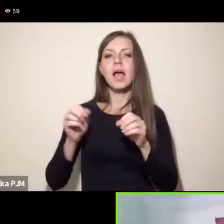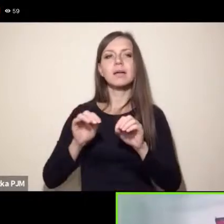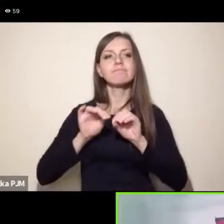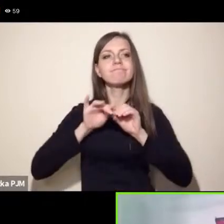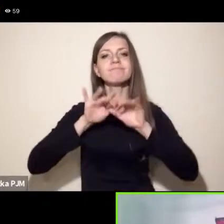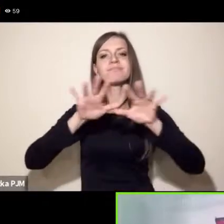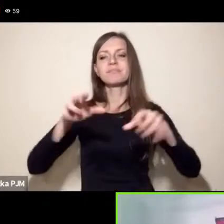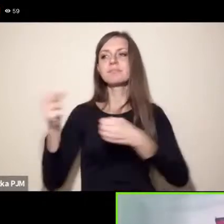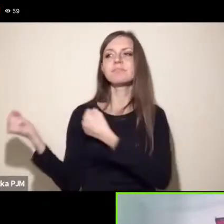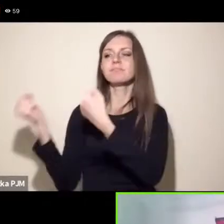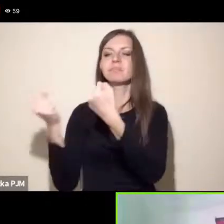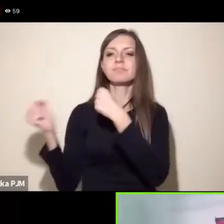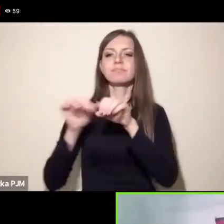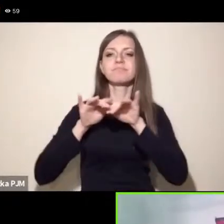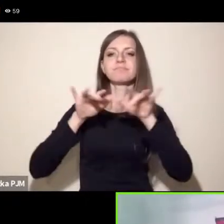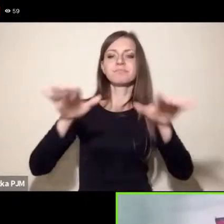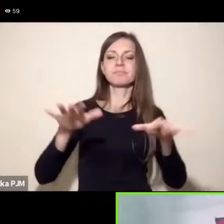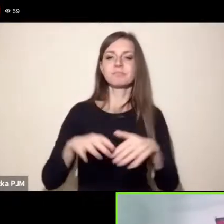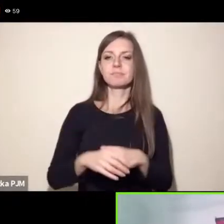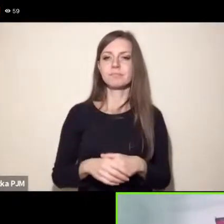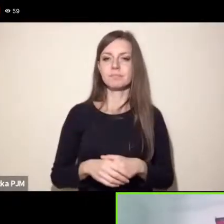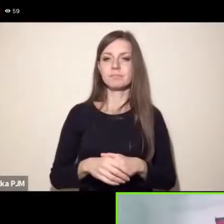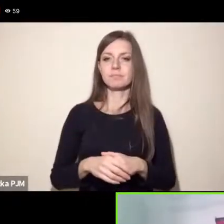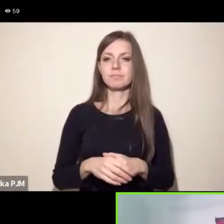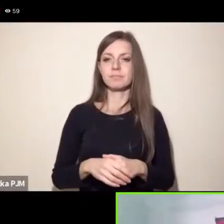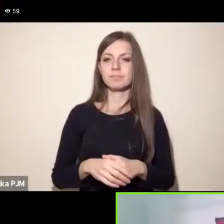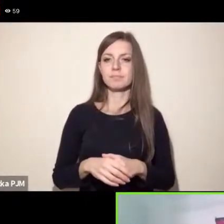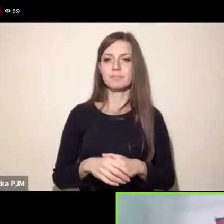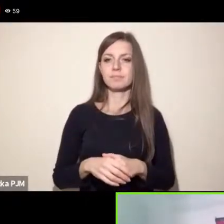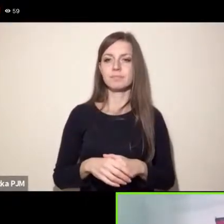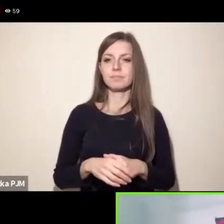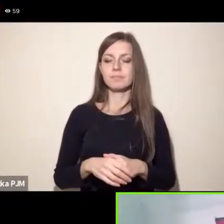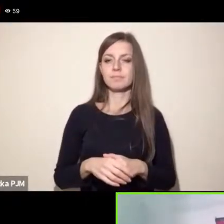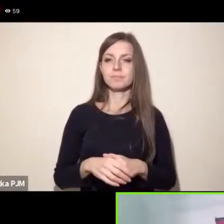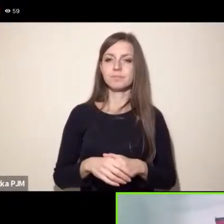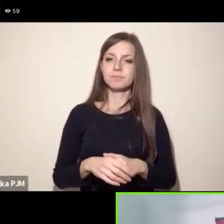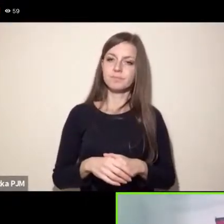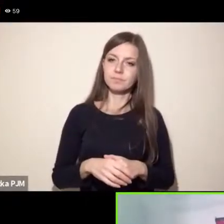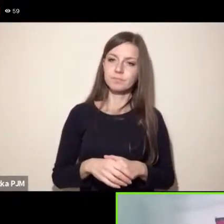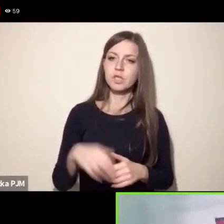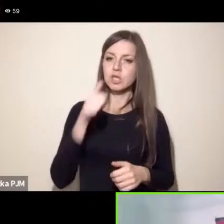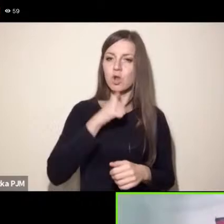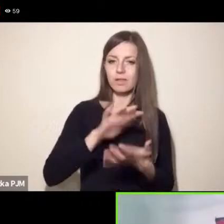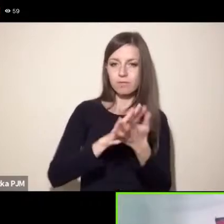docelowo zielona transformacja i animal free farming no